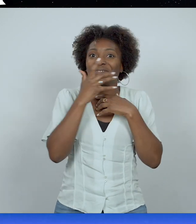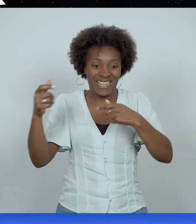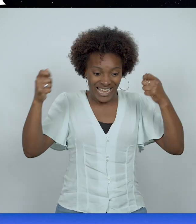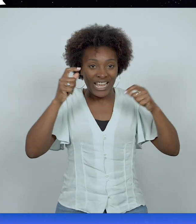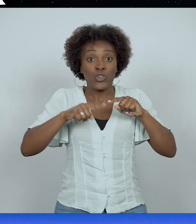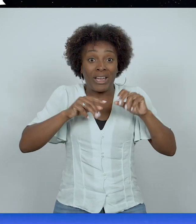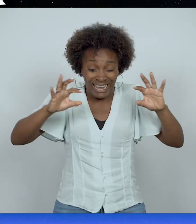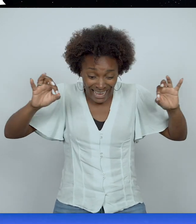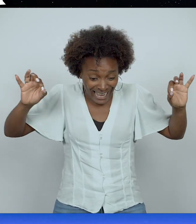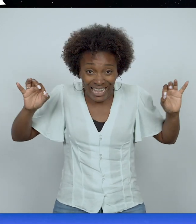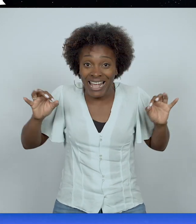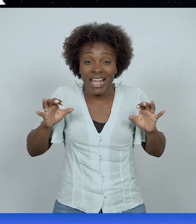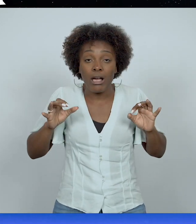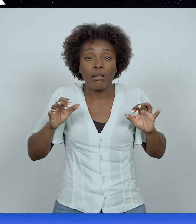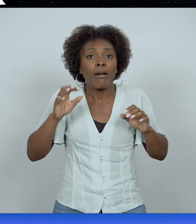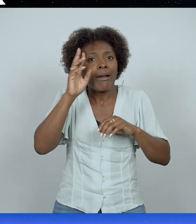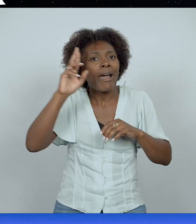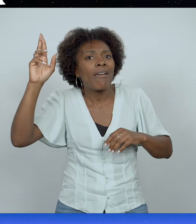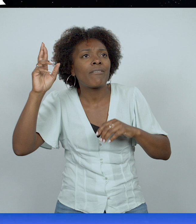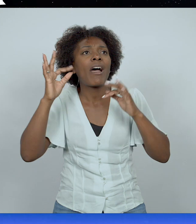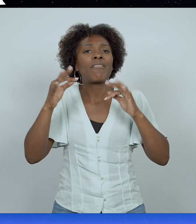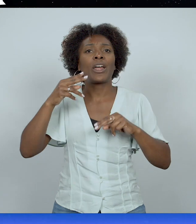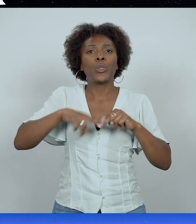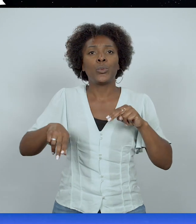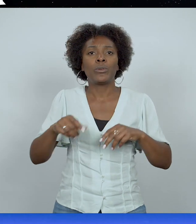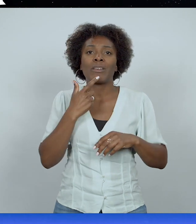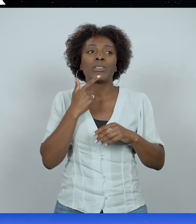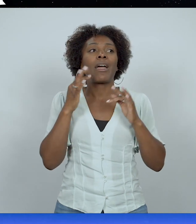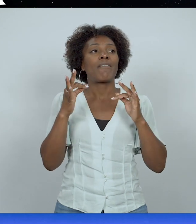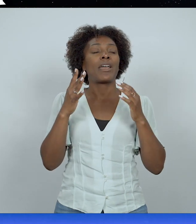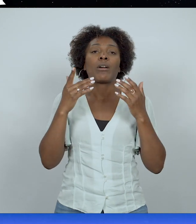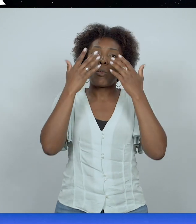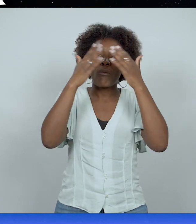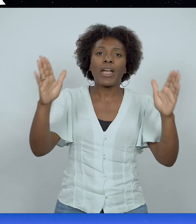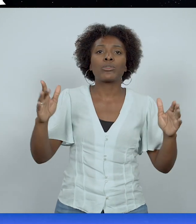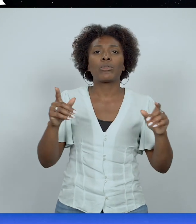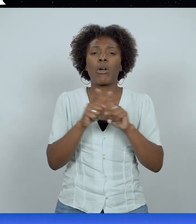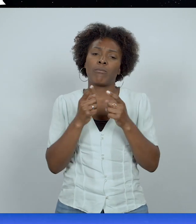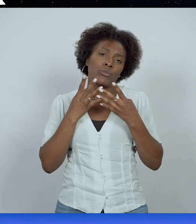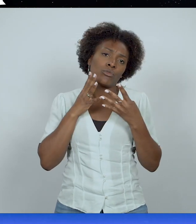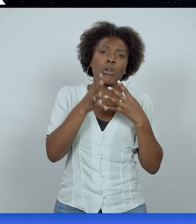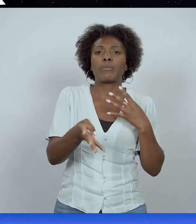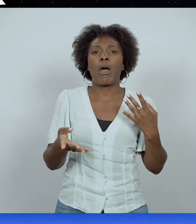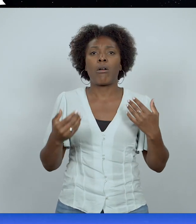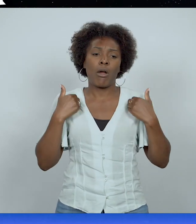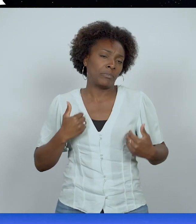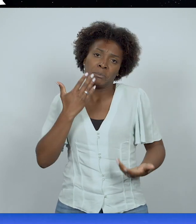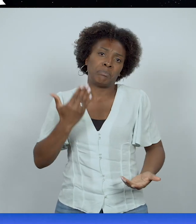Et rêver d'être nu renvoie à la notion d'ouverture, de transparence, d'authenticité, sans